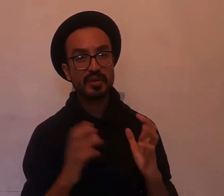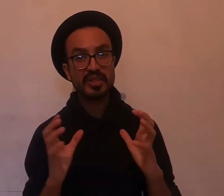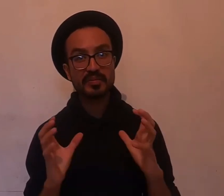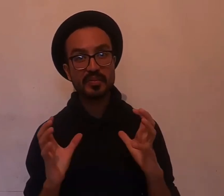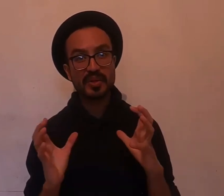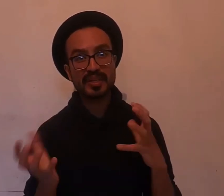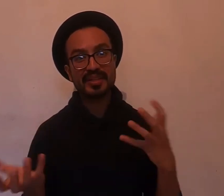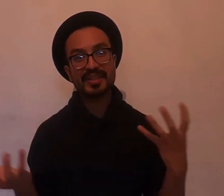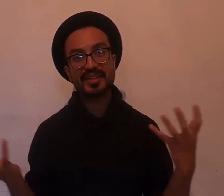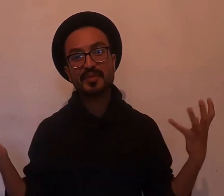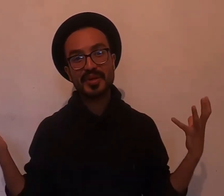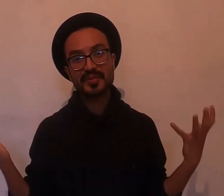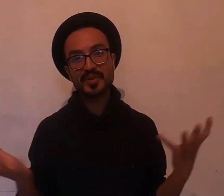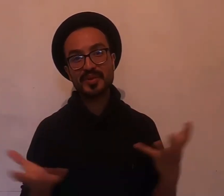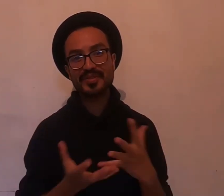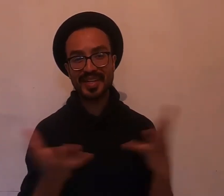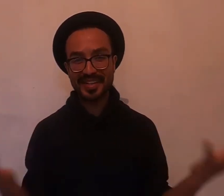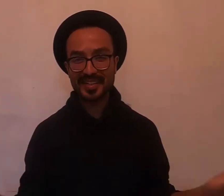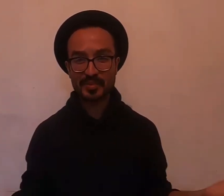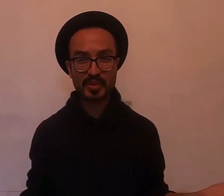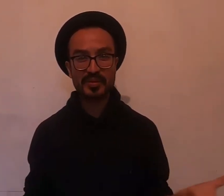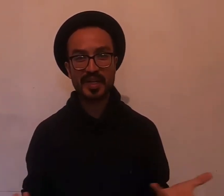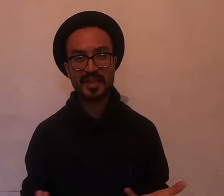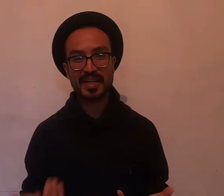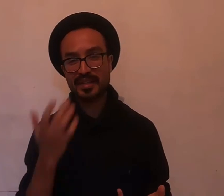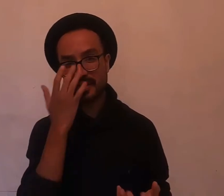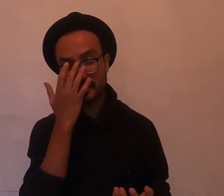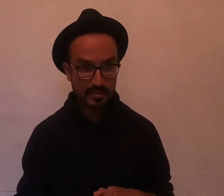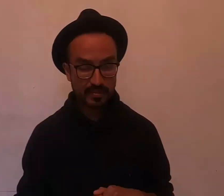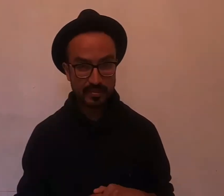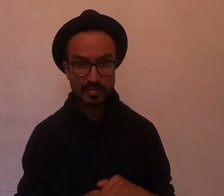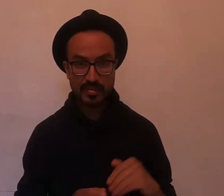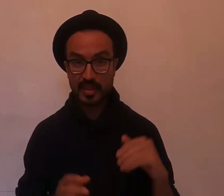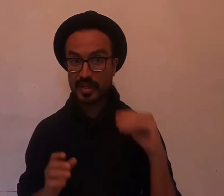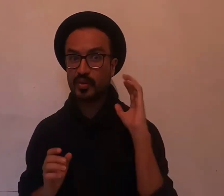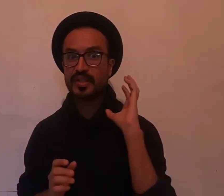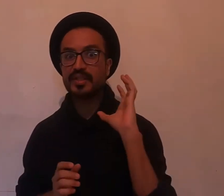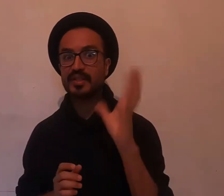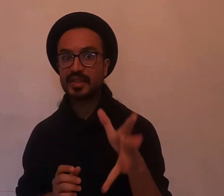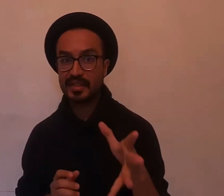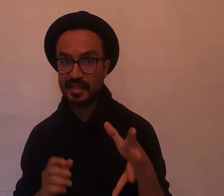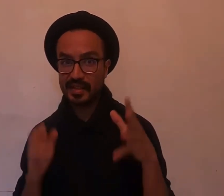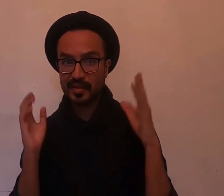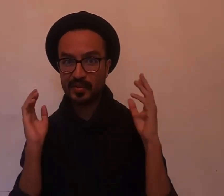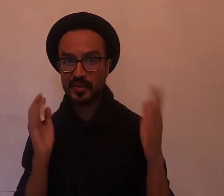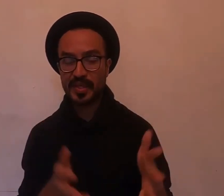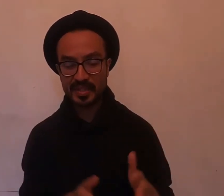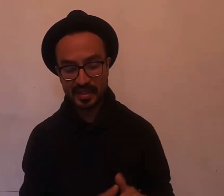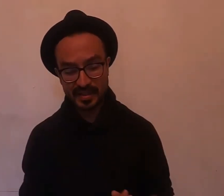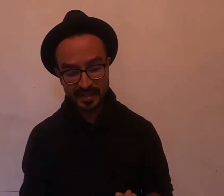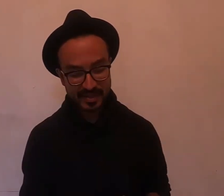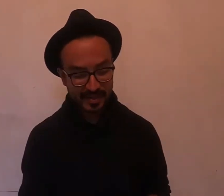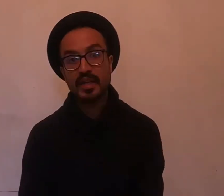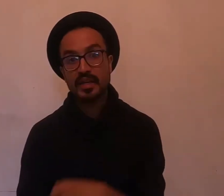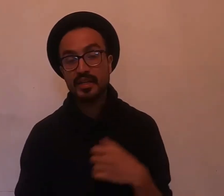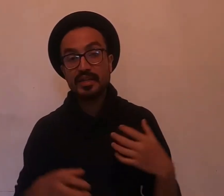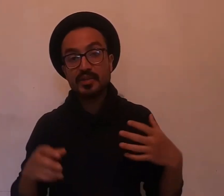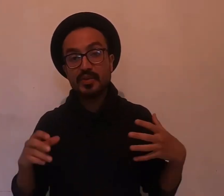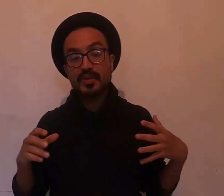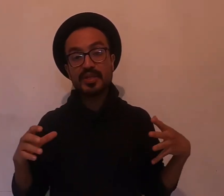es importante que exploremos diferentes posibilidades de coexistencia, de convivencia. Y esto es